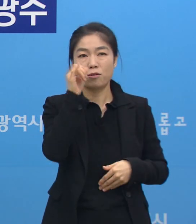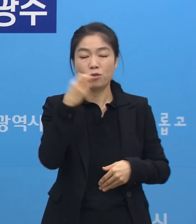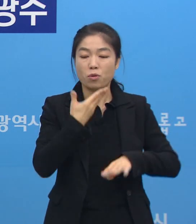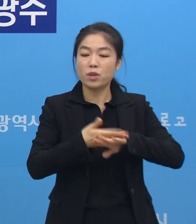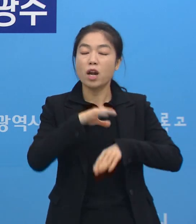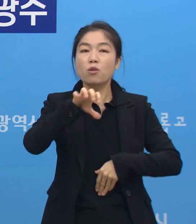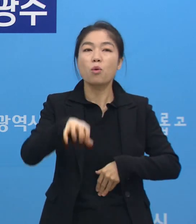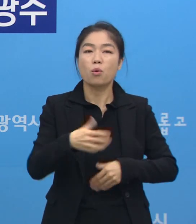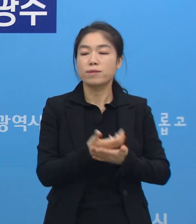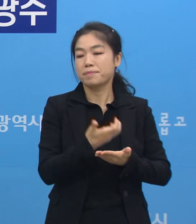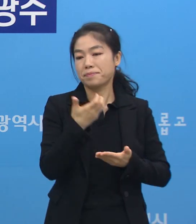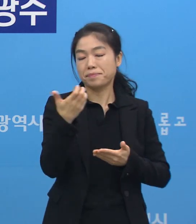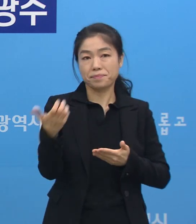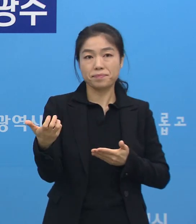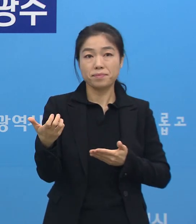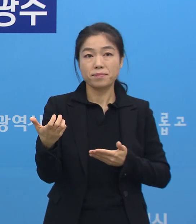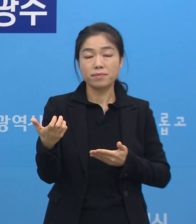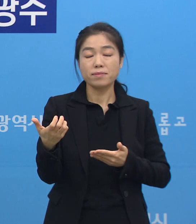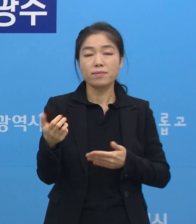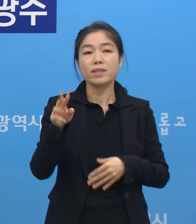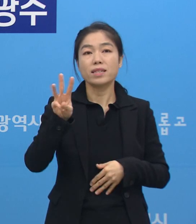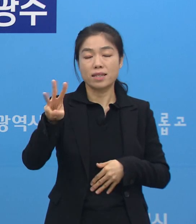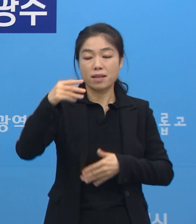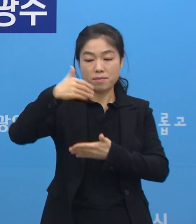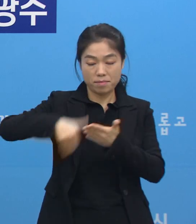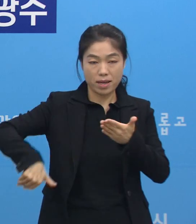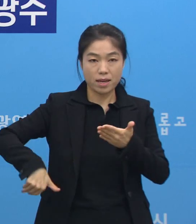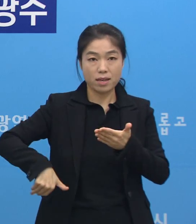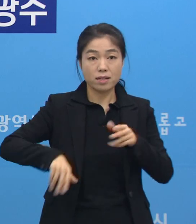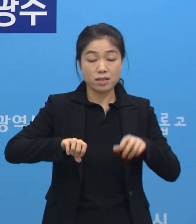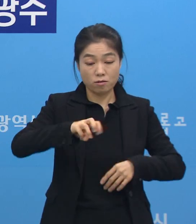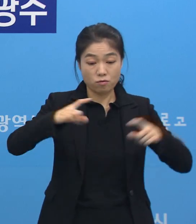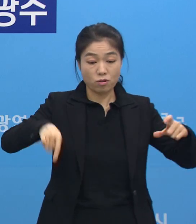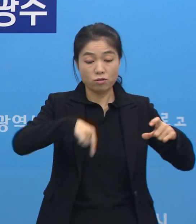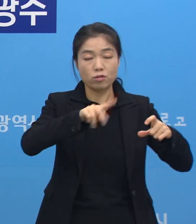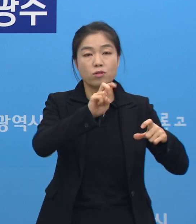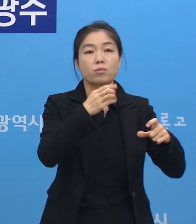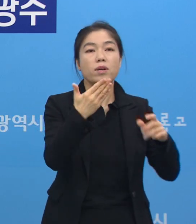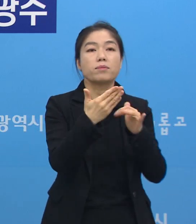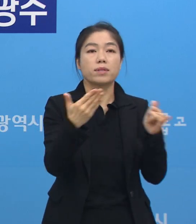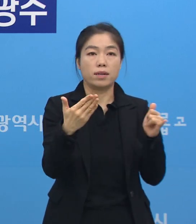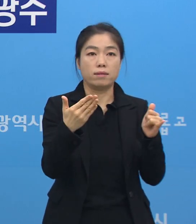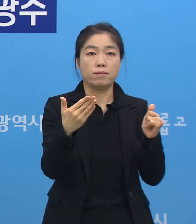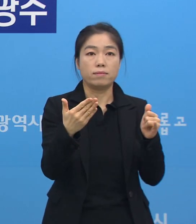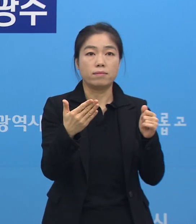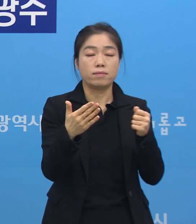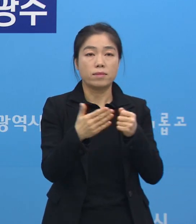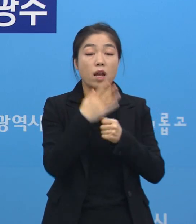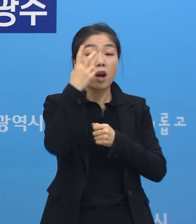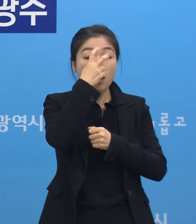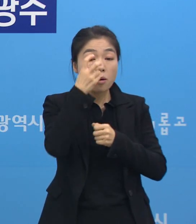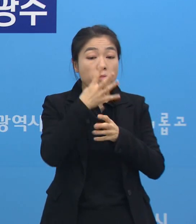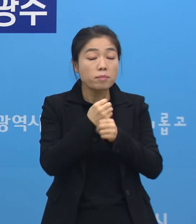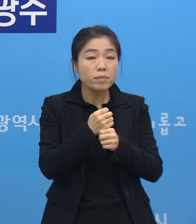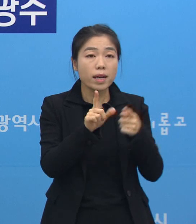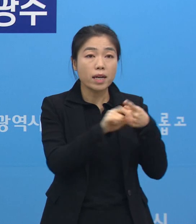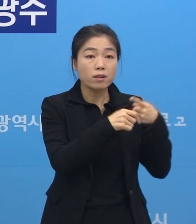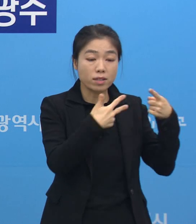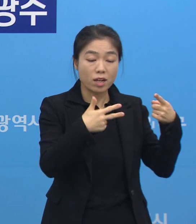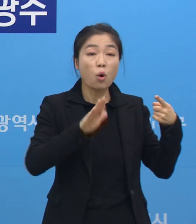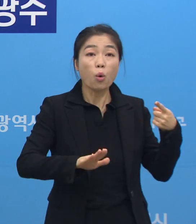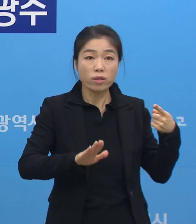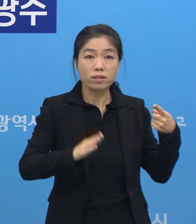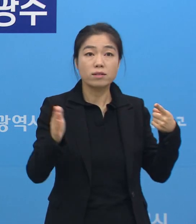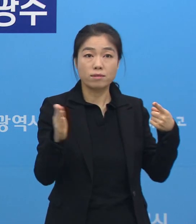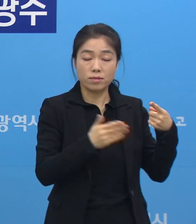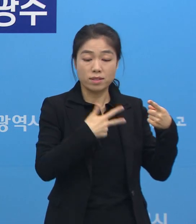타시도로 주소가 잘못된 분 3명을 제외하고 29명이 되겠습니다. 검사 기간은 1월 7일 오늘